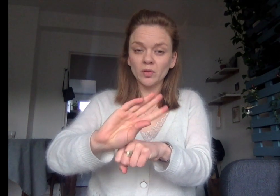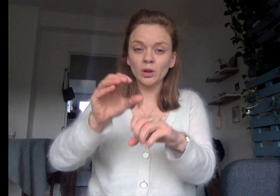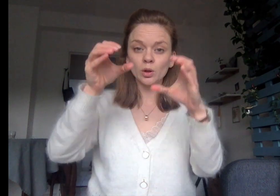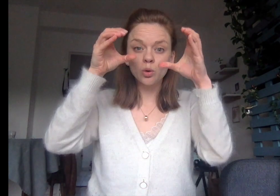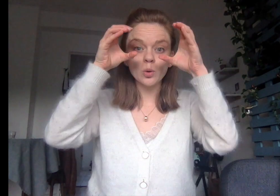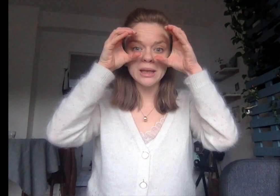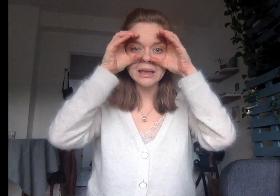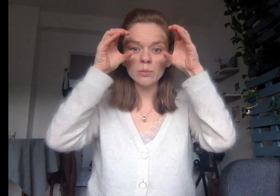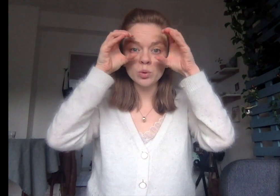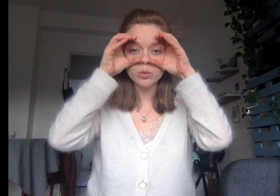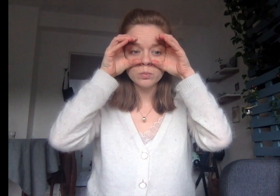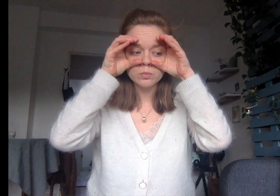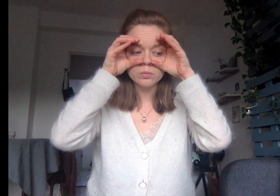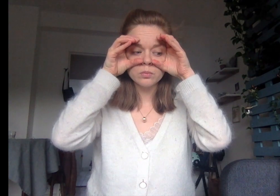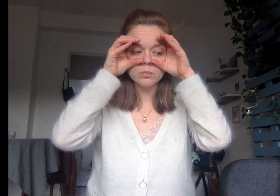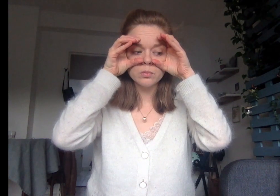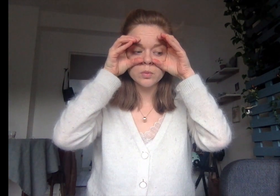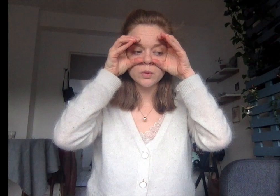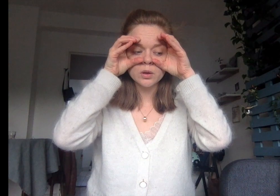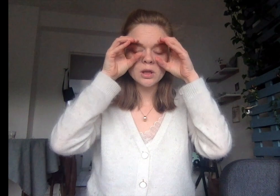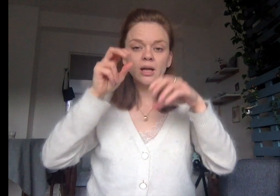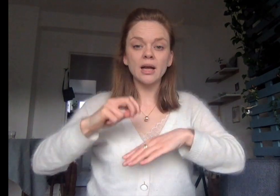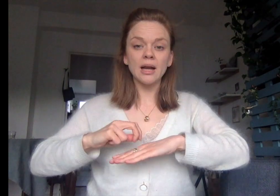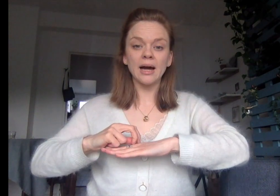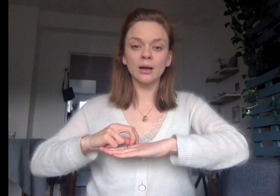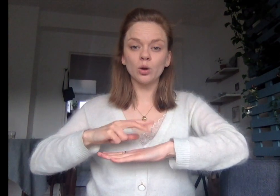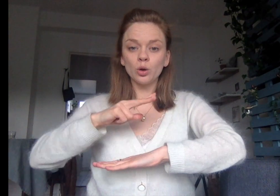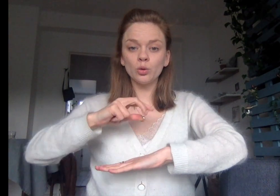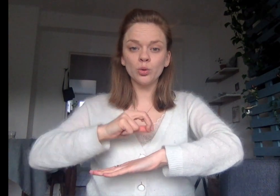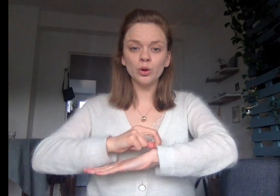Le hibou. La grenouille.